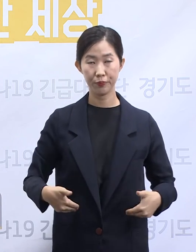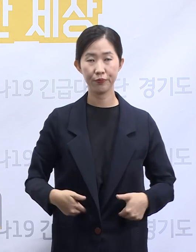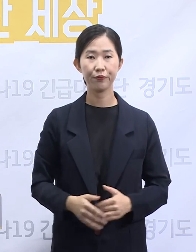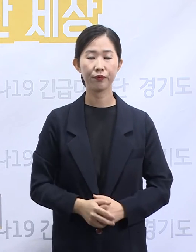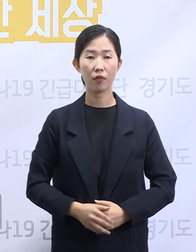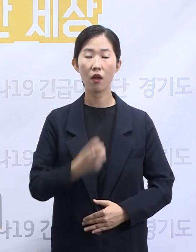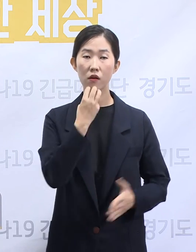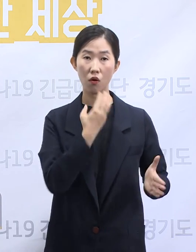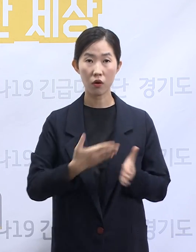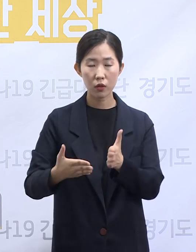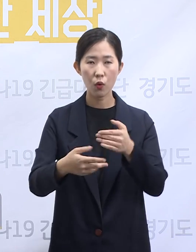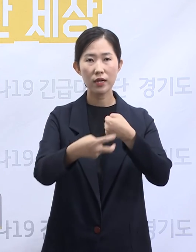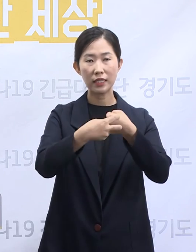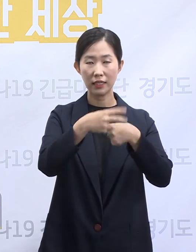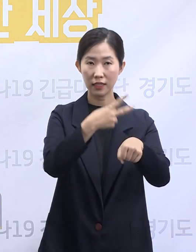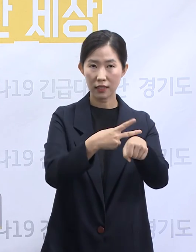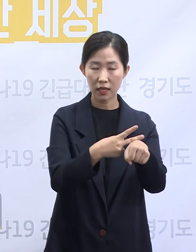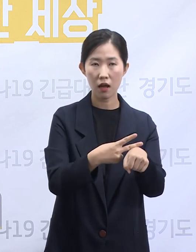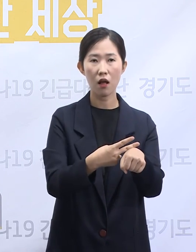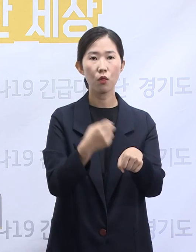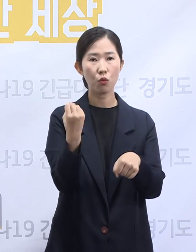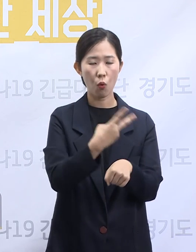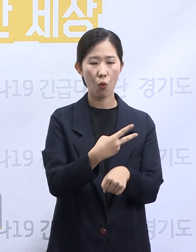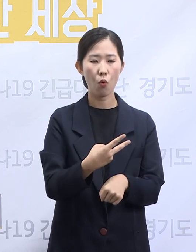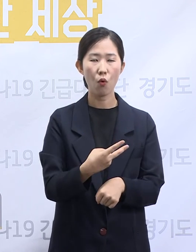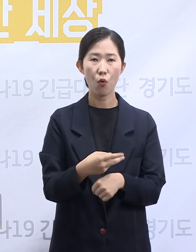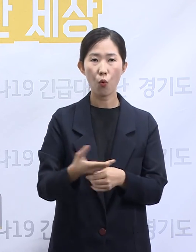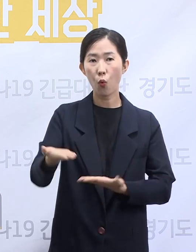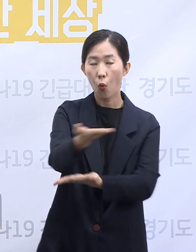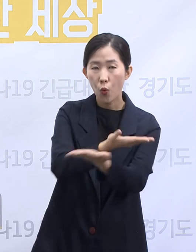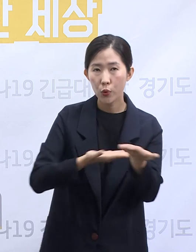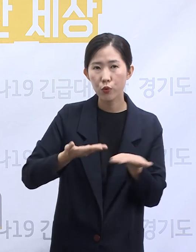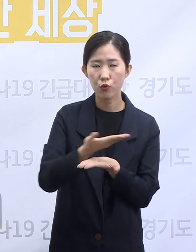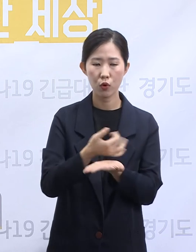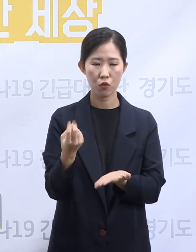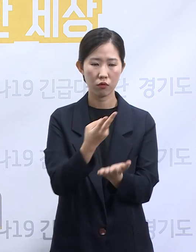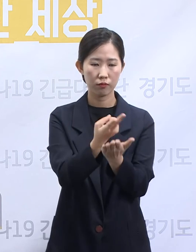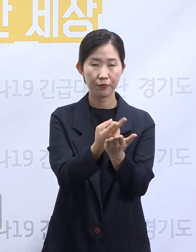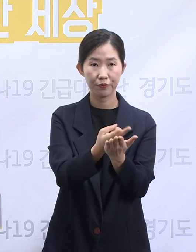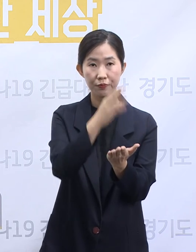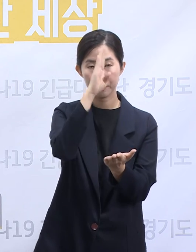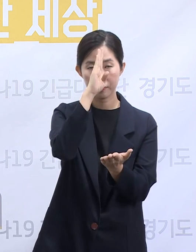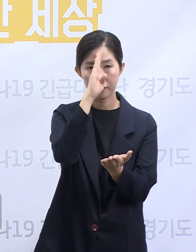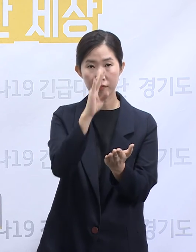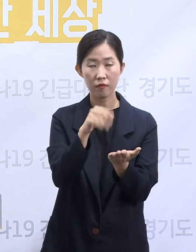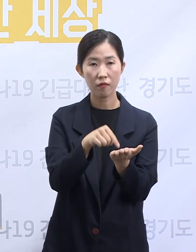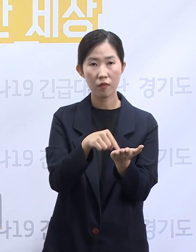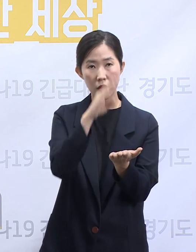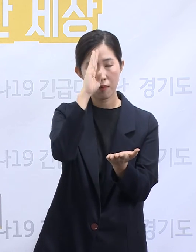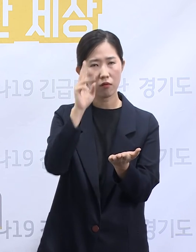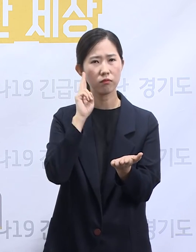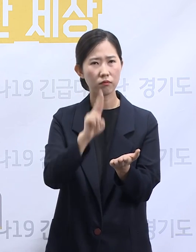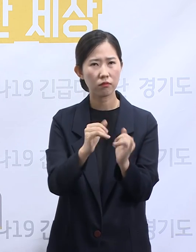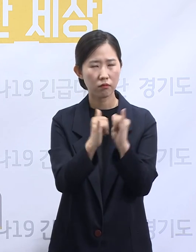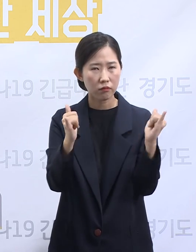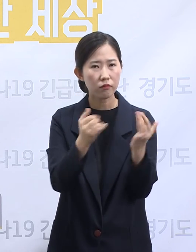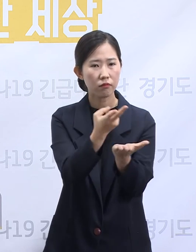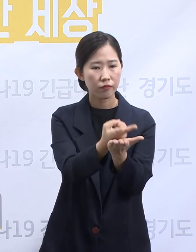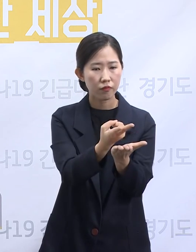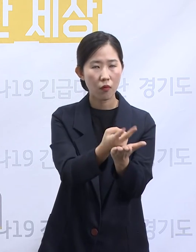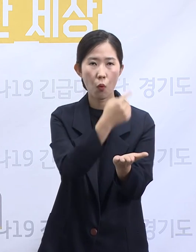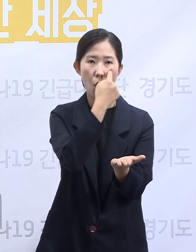의료자원 확보 및 공유 중증 필수 의료 공백 해소를 위해 정부와 이웃 지자체와 긴밀히 협력하길 원합니다.